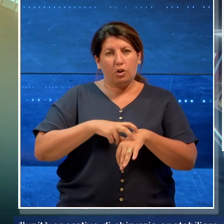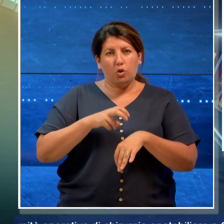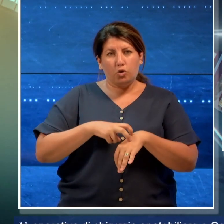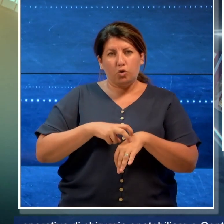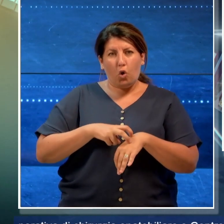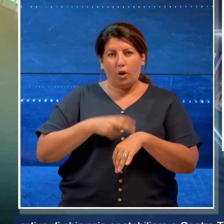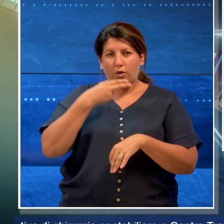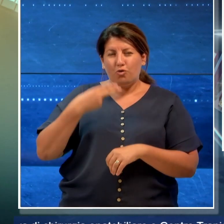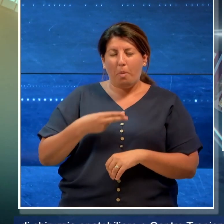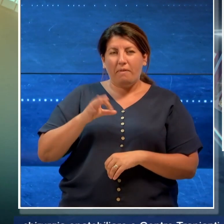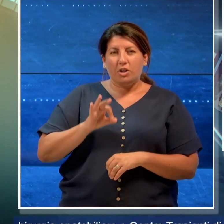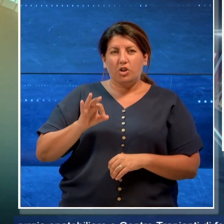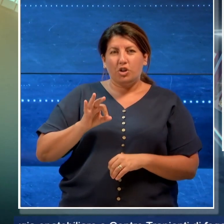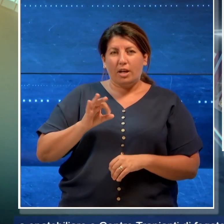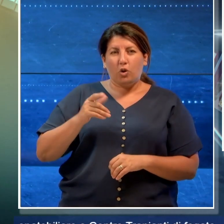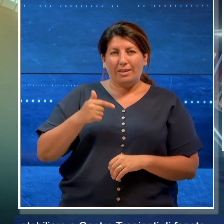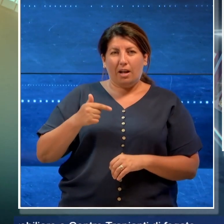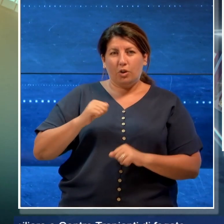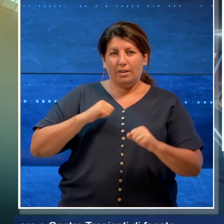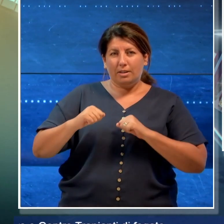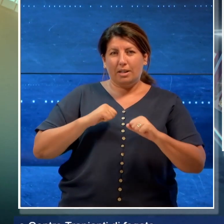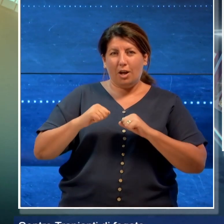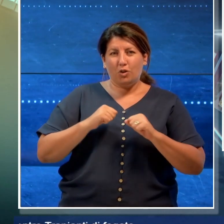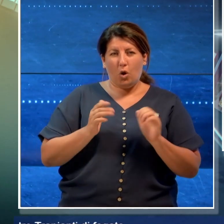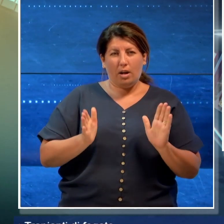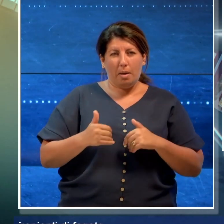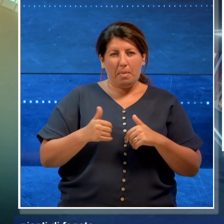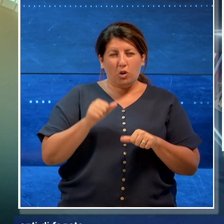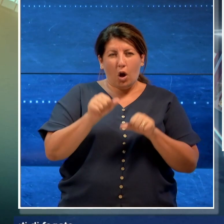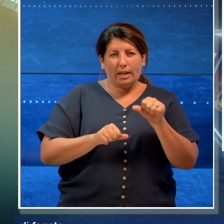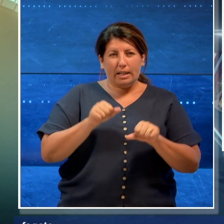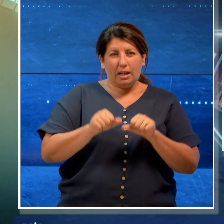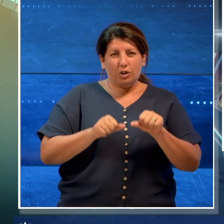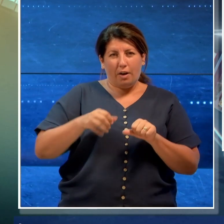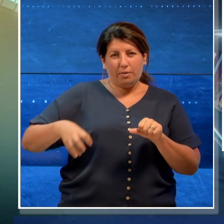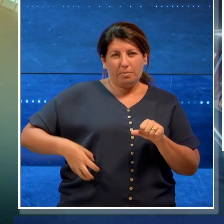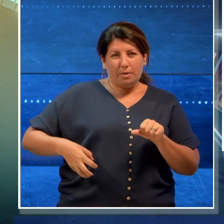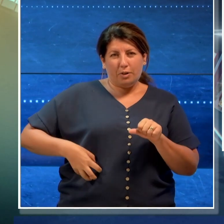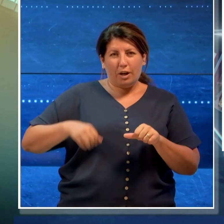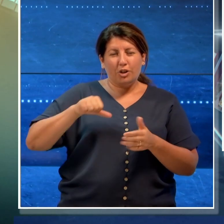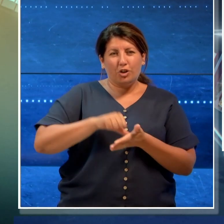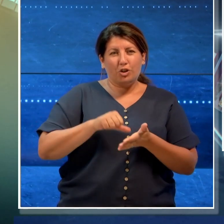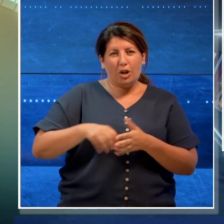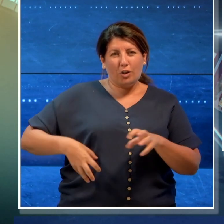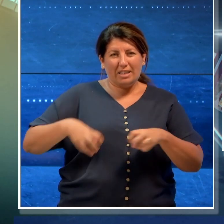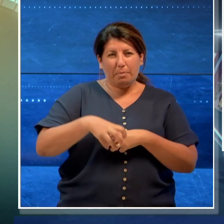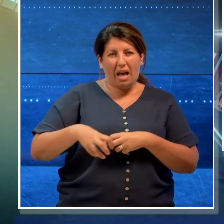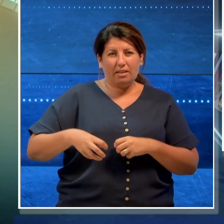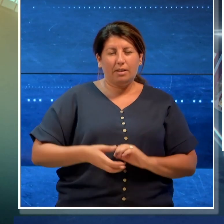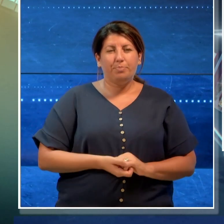Tandoi, direttore dell'unità operativa di chirurgia epatomiliare e 100 trapianti di fegato.